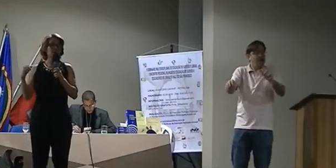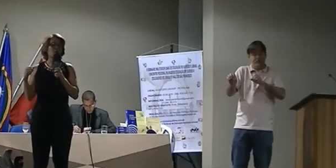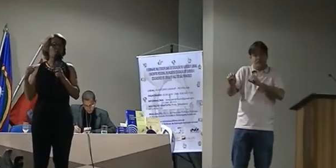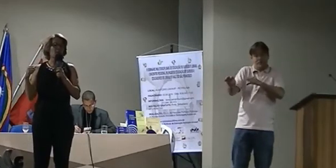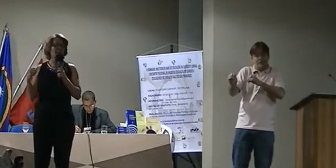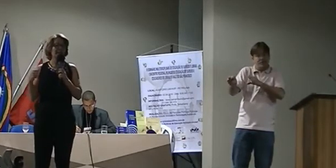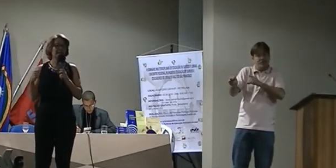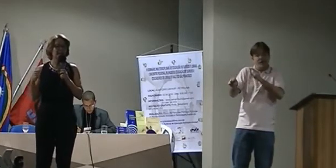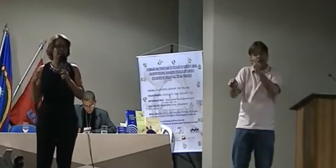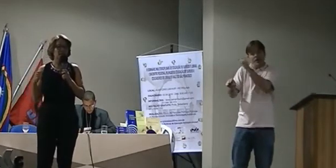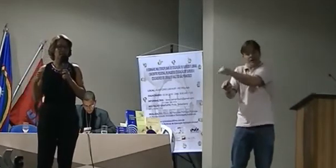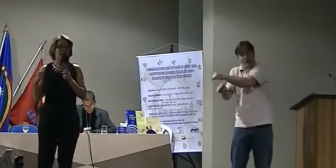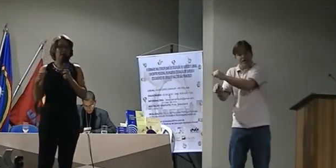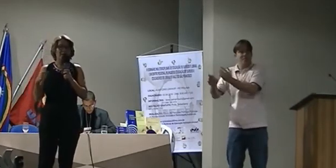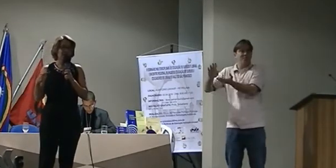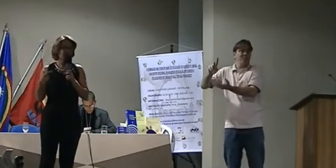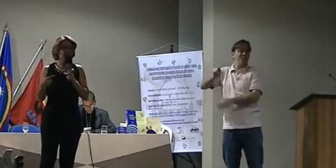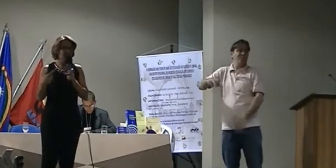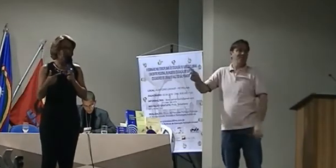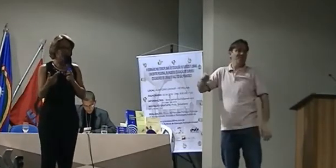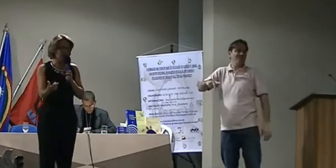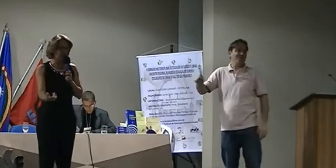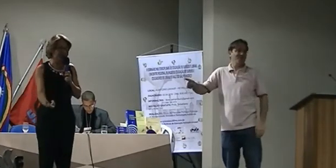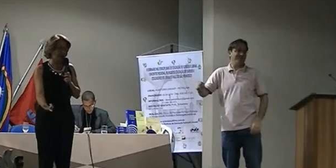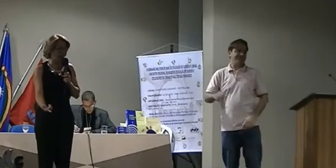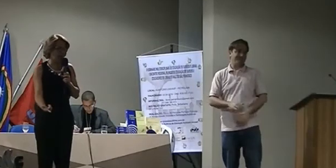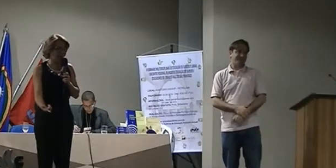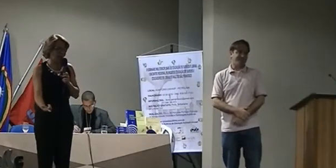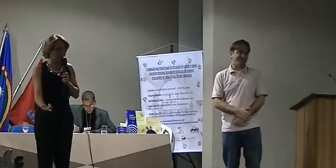compreenda melhor. mas ele não pode ensinar o aluno.